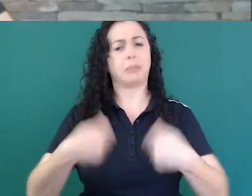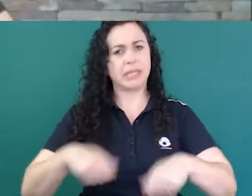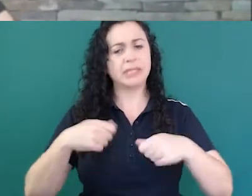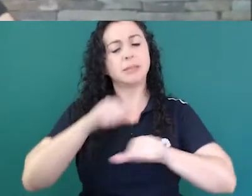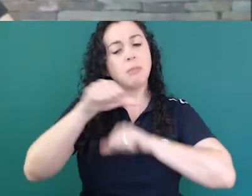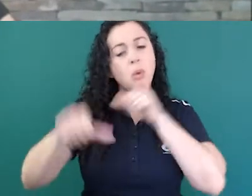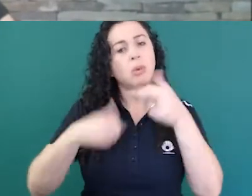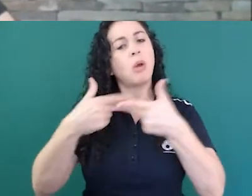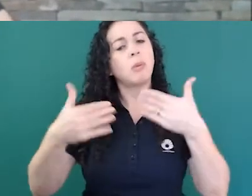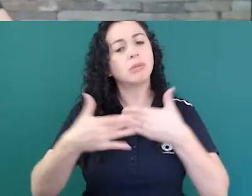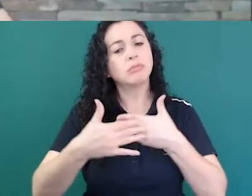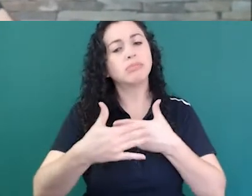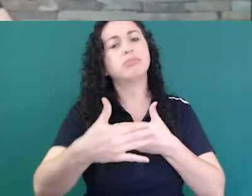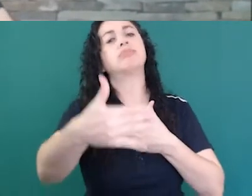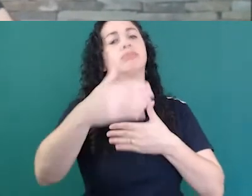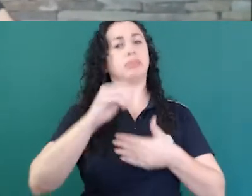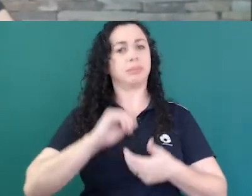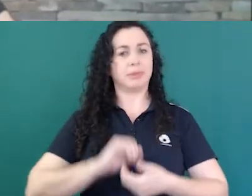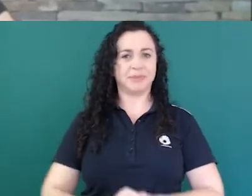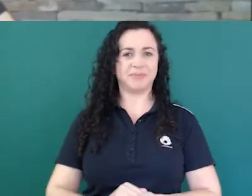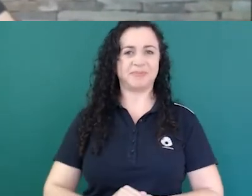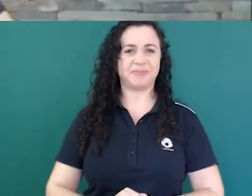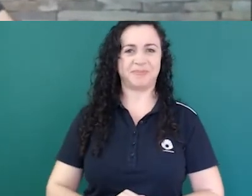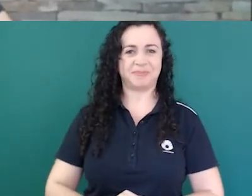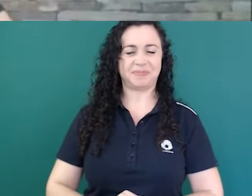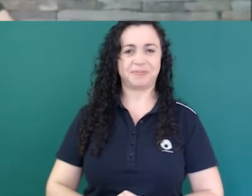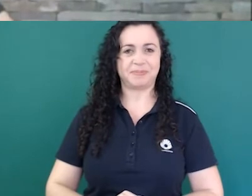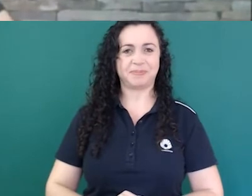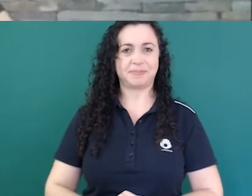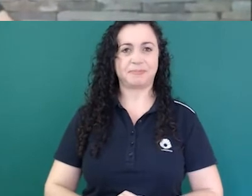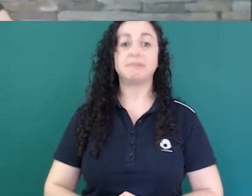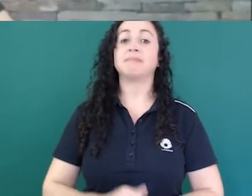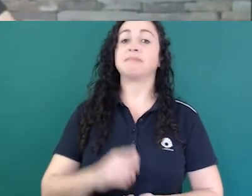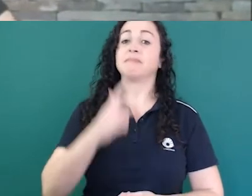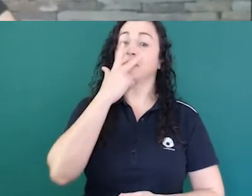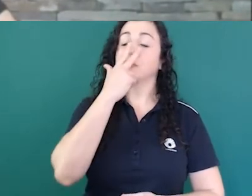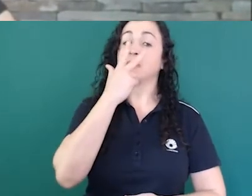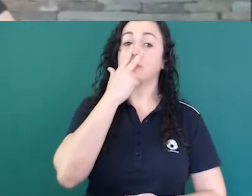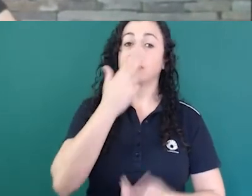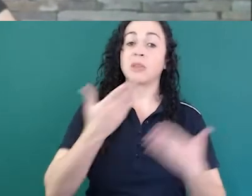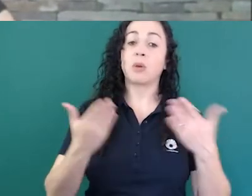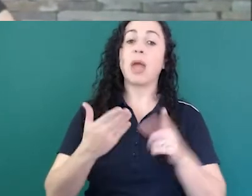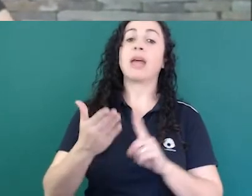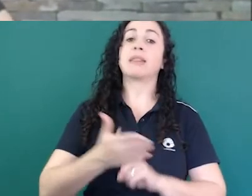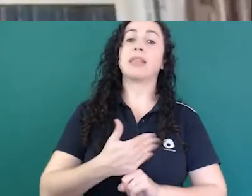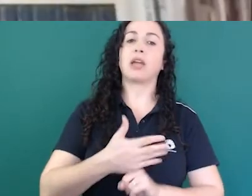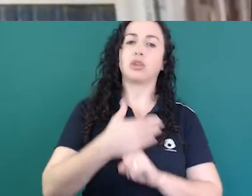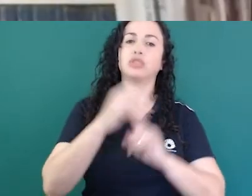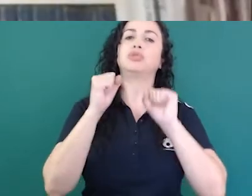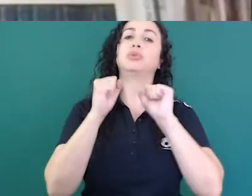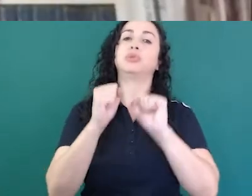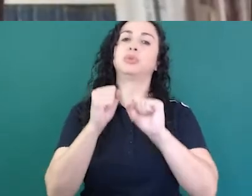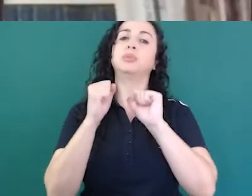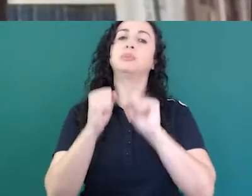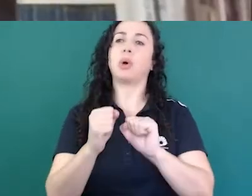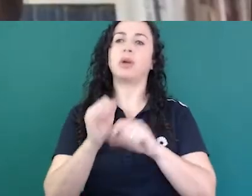atual eu acho que nesse sentido a tecnologia vai ajudar muito mas a minha